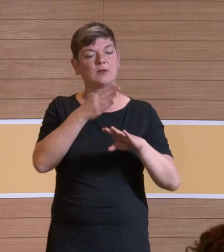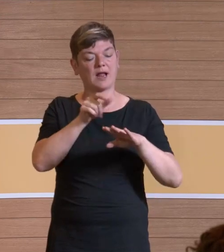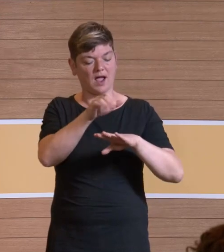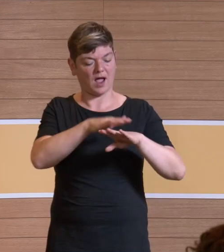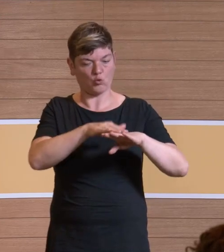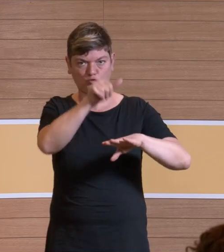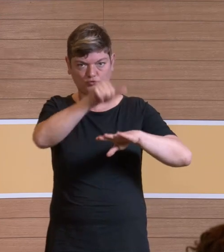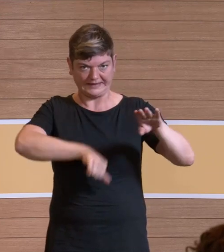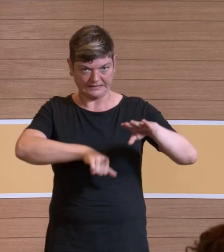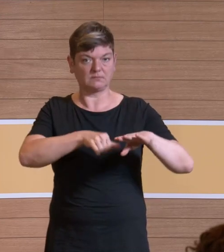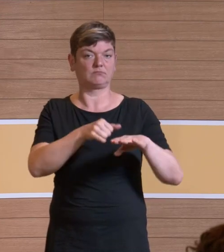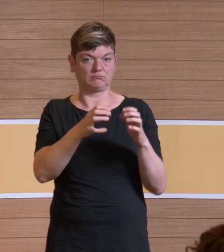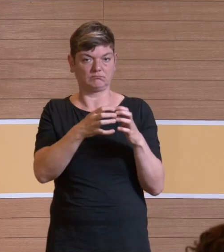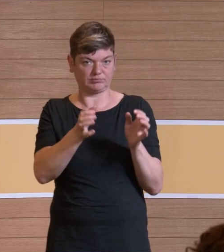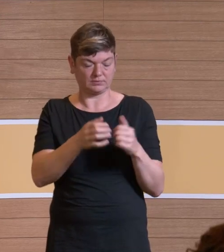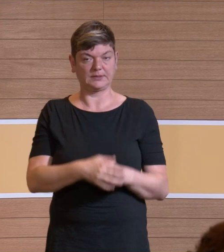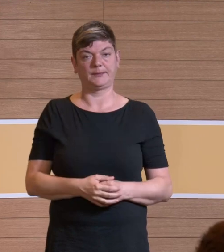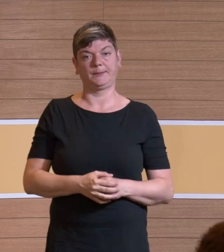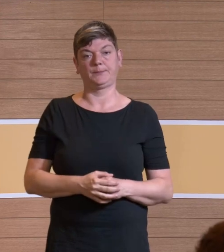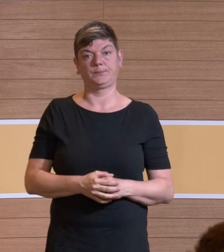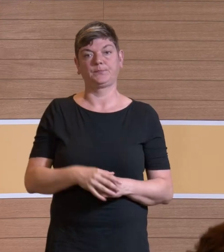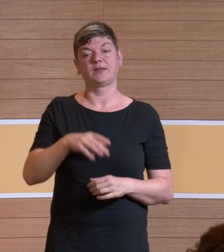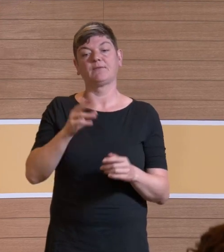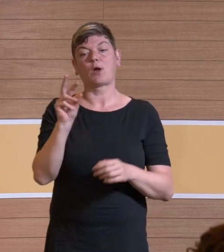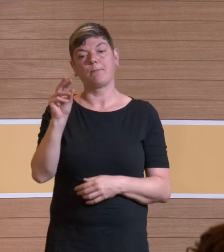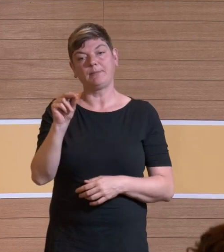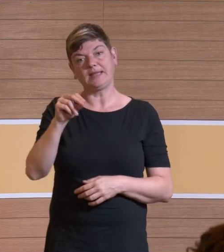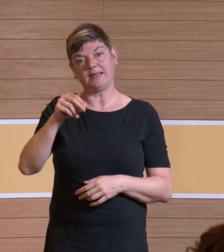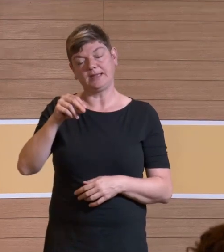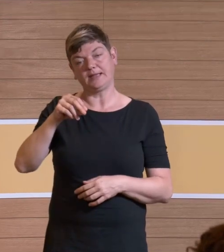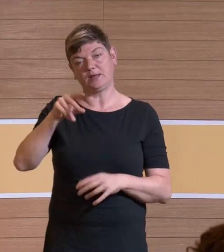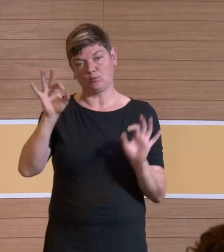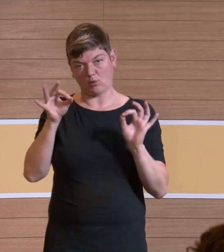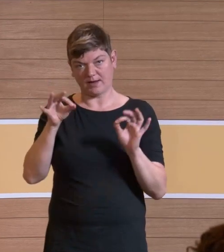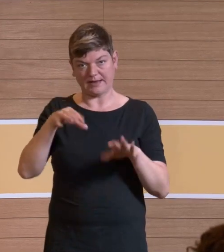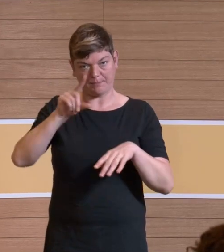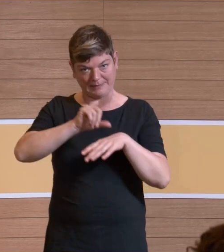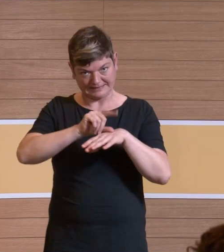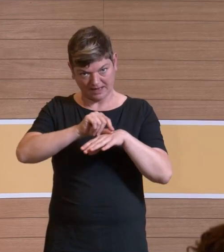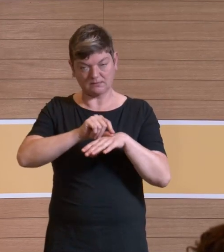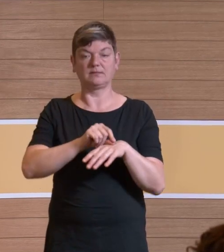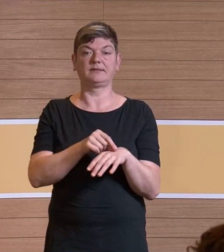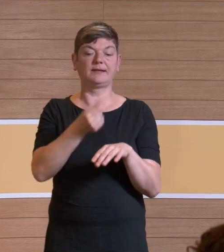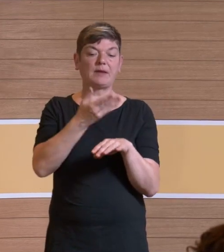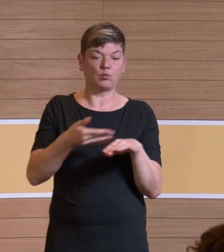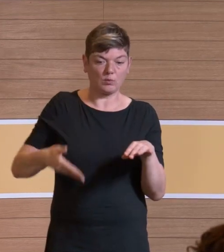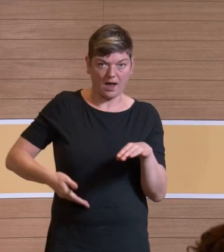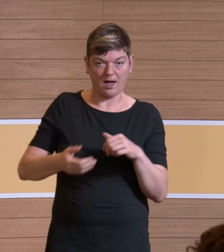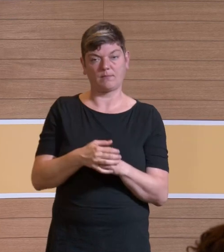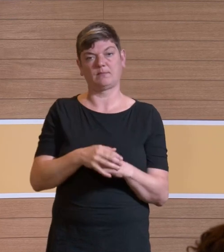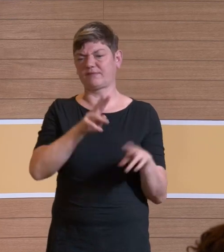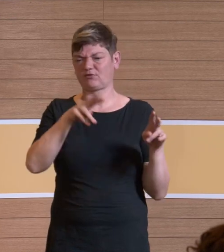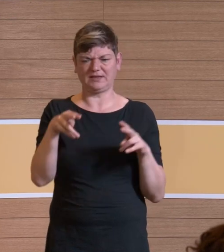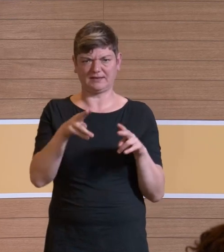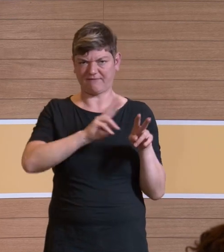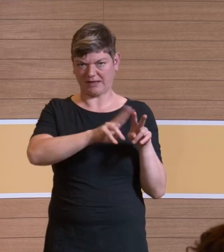wird mit monopolarem Strom gerne gemacht. Bipolare Pinzetten zur Präparation, möglichst blutarm, Ligaschuhe. Also wie gesagt, es